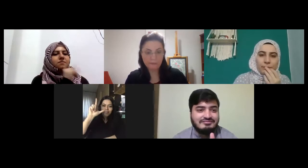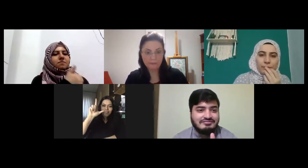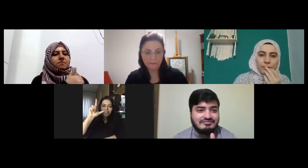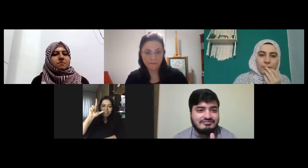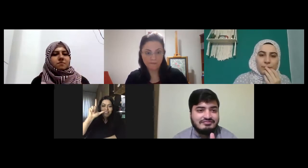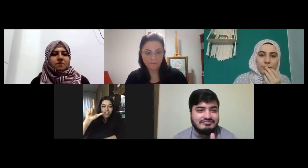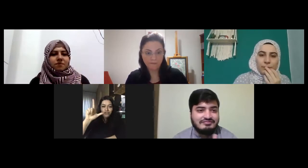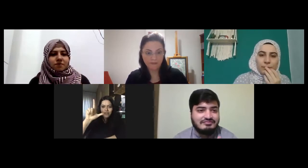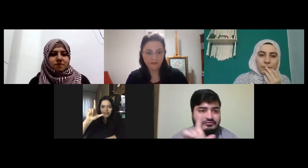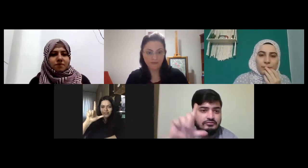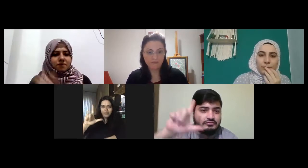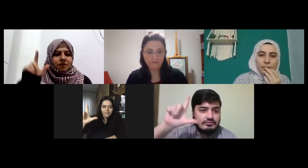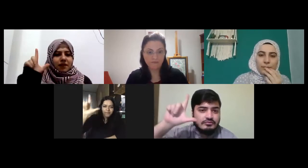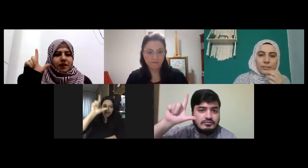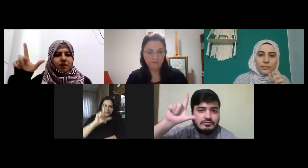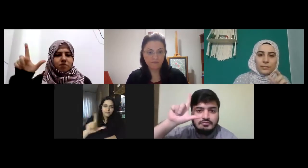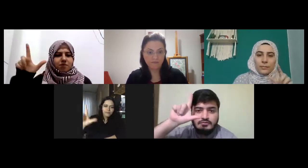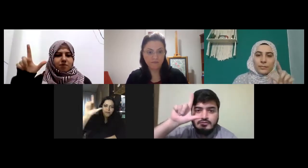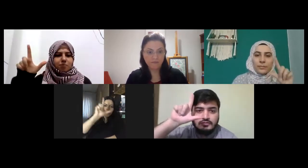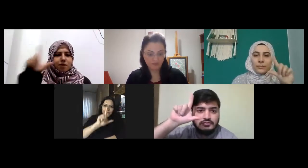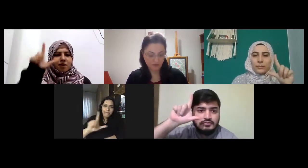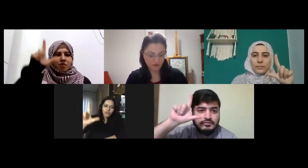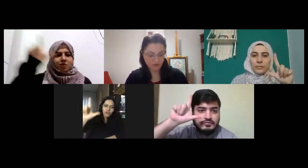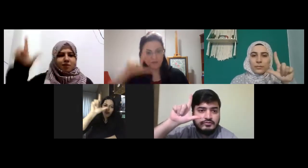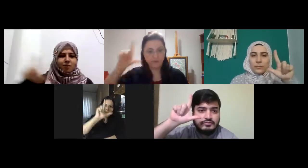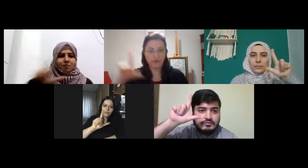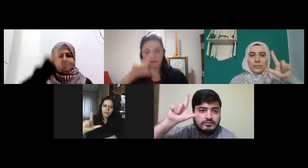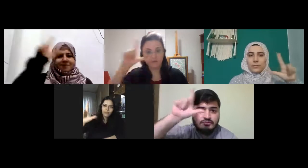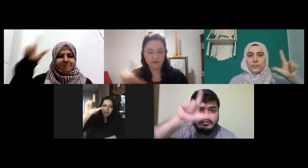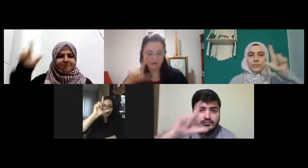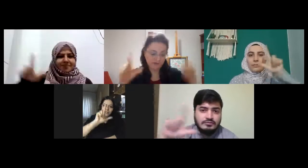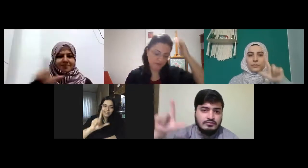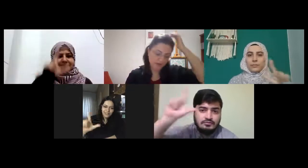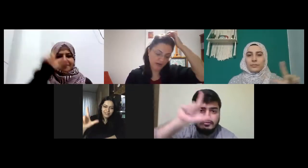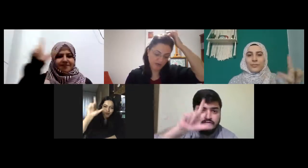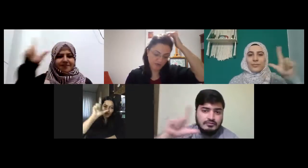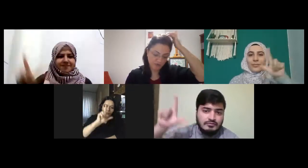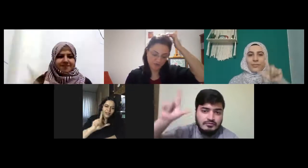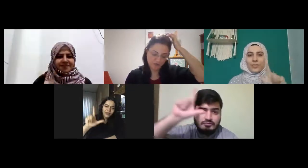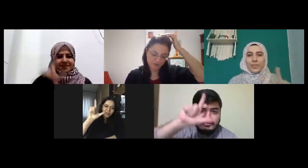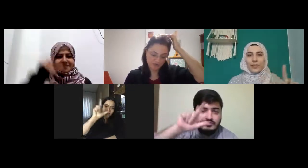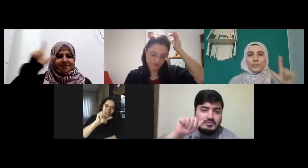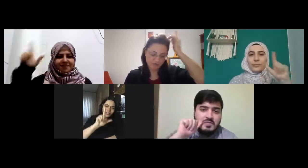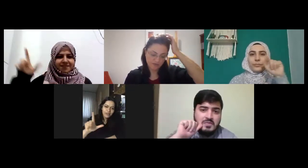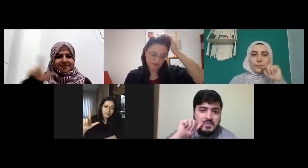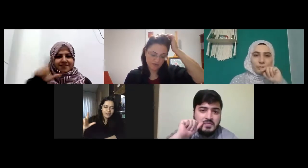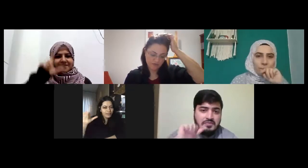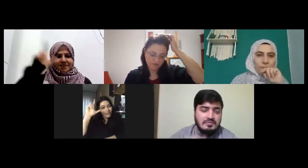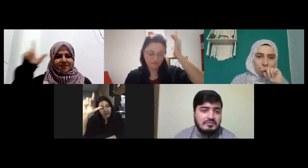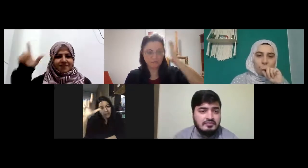lacivert bu da her şeye geliyor mu evet oval lacivert tek başına